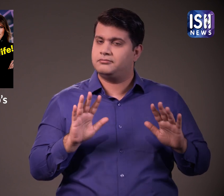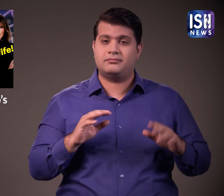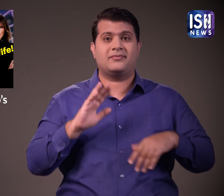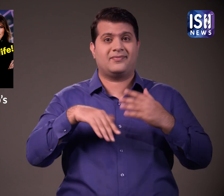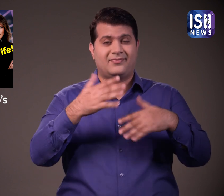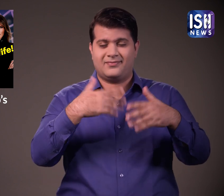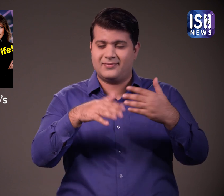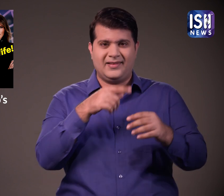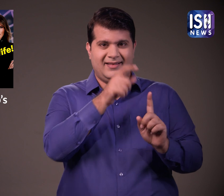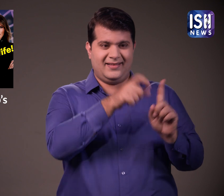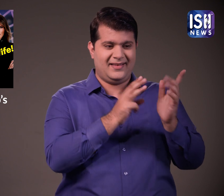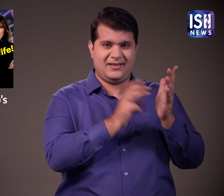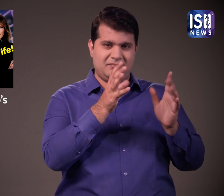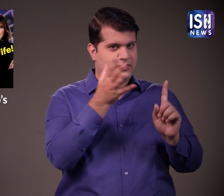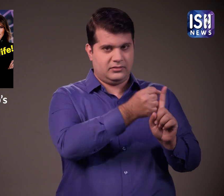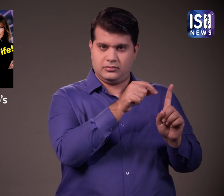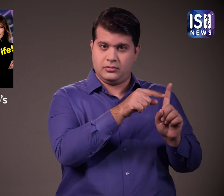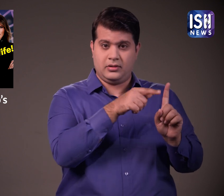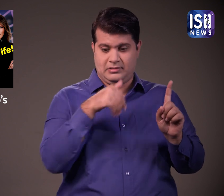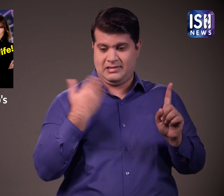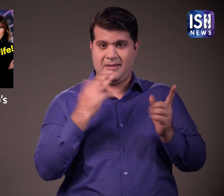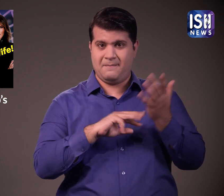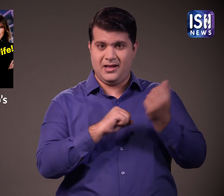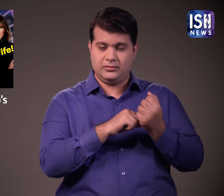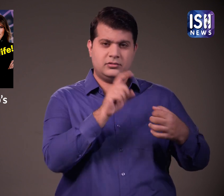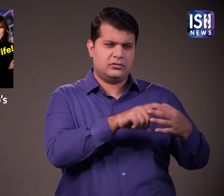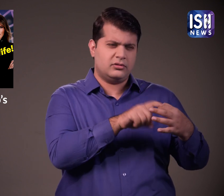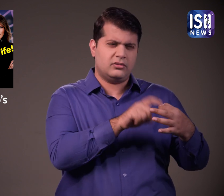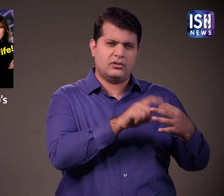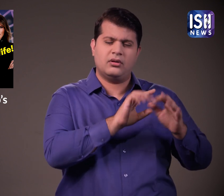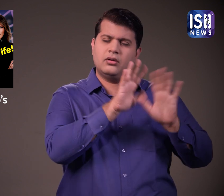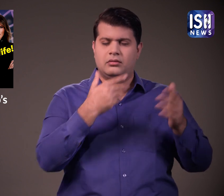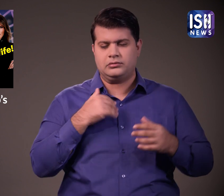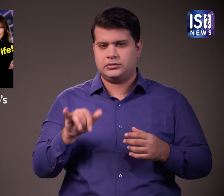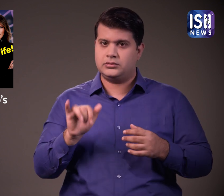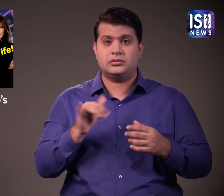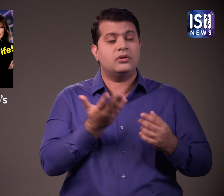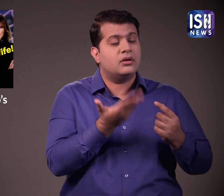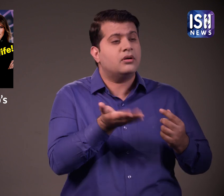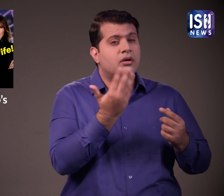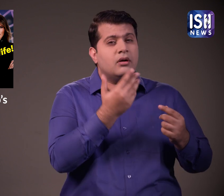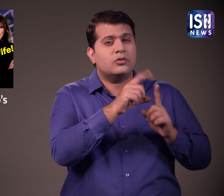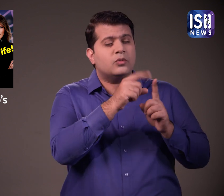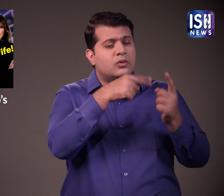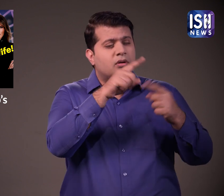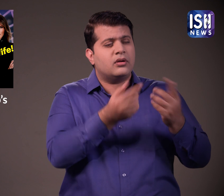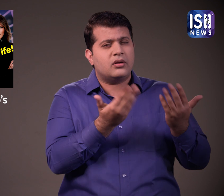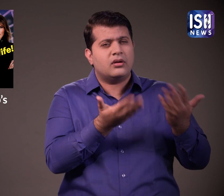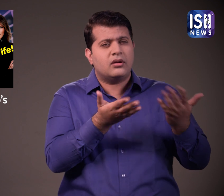कोट केस 2018 से चल रहा है मार्च में कोहिन ने तीन घंटे की गवाही दी और सभी तत्यों का खुलासा